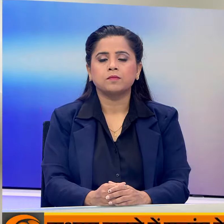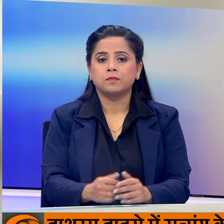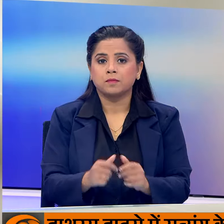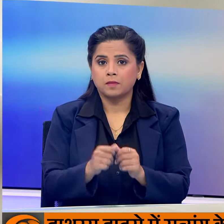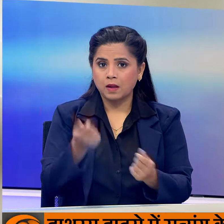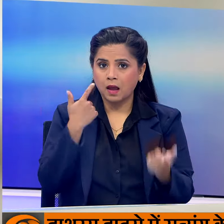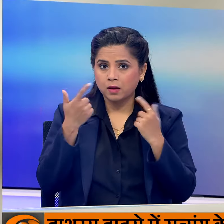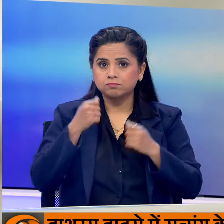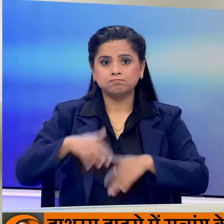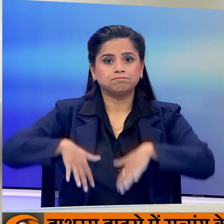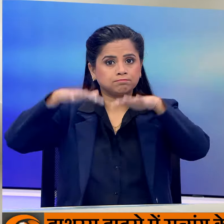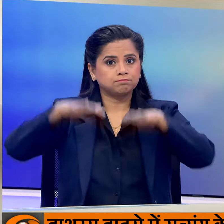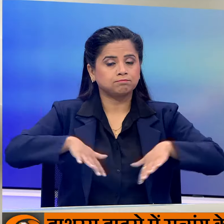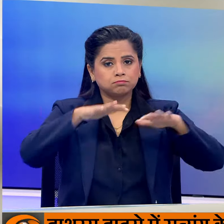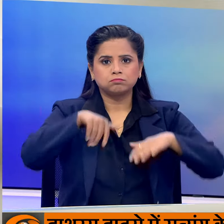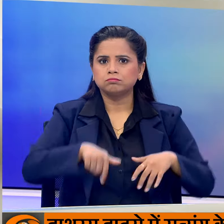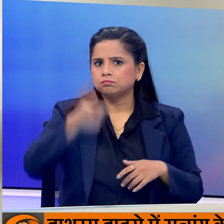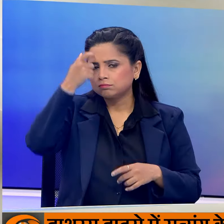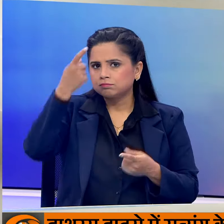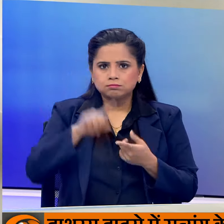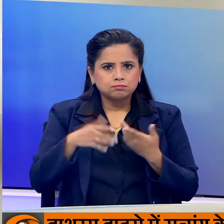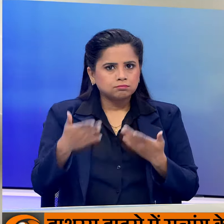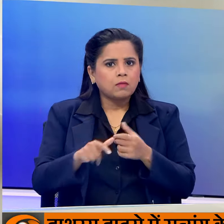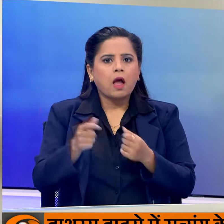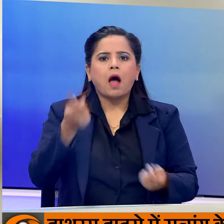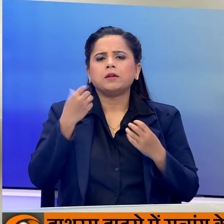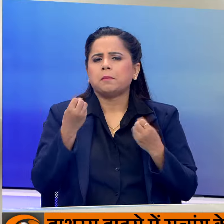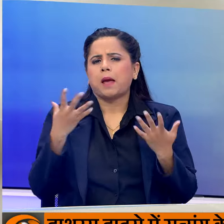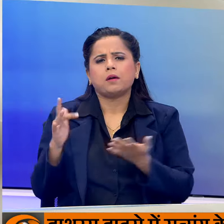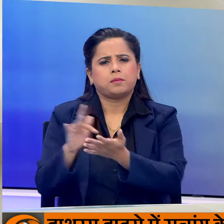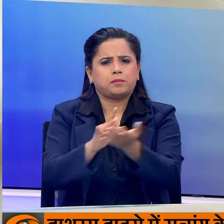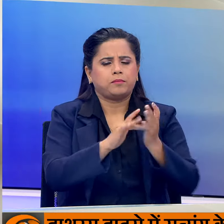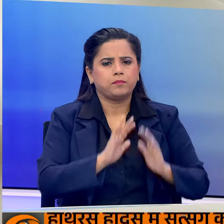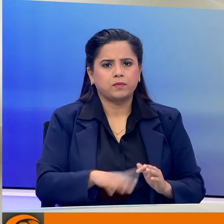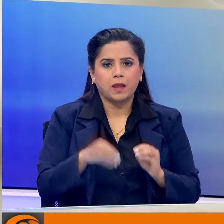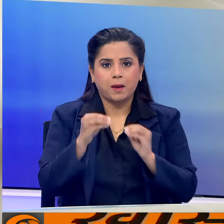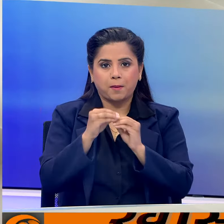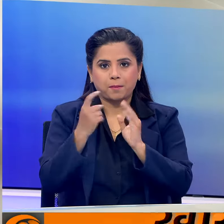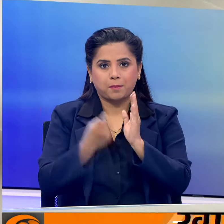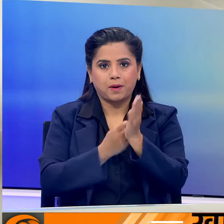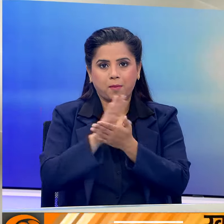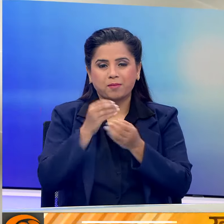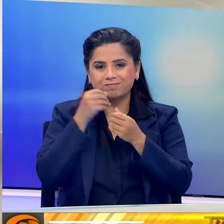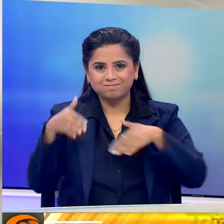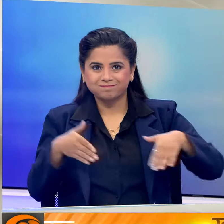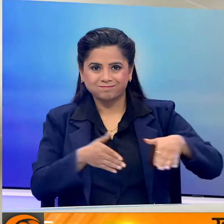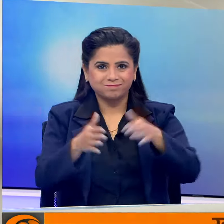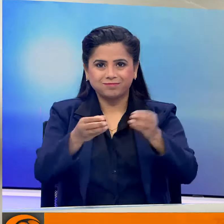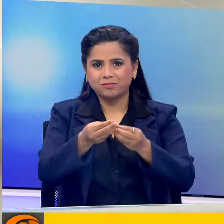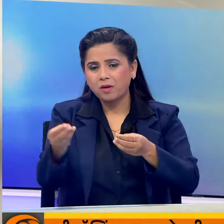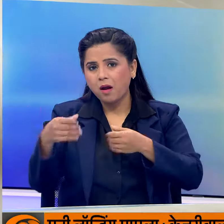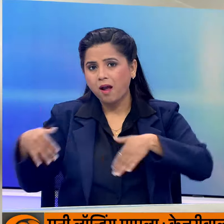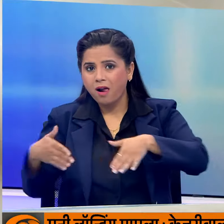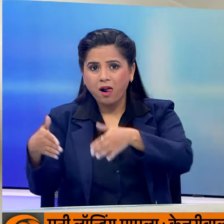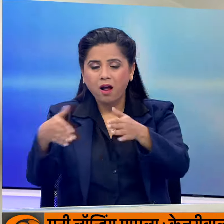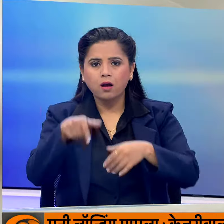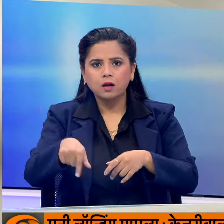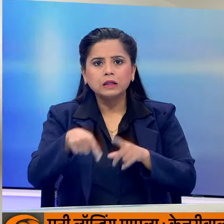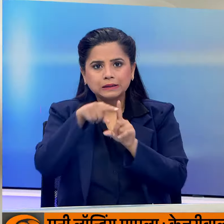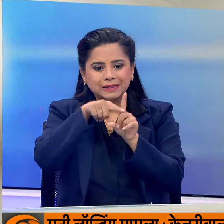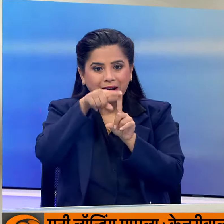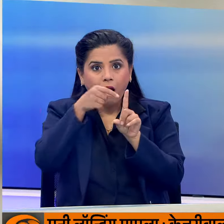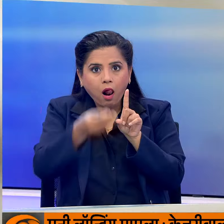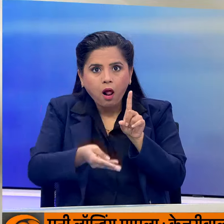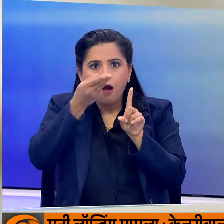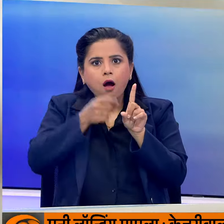असम में बार से हाल बेहाल है, असम के कई शेत्रों में भ्रमापुत्र नदी के साथ ही दूसरी कई नदियां खत्रे की निशान